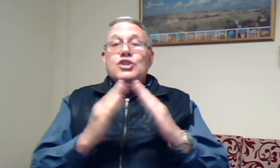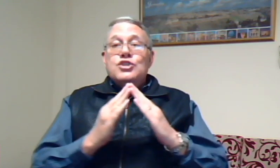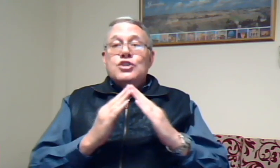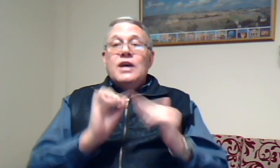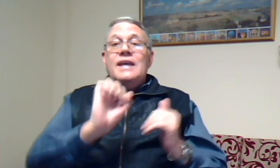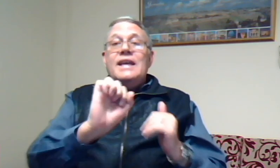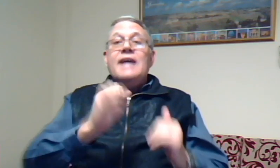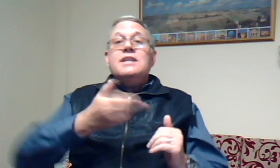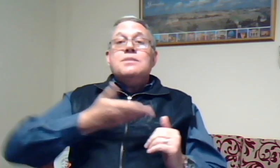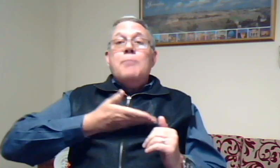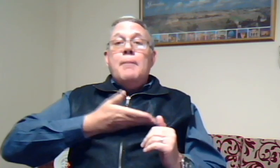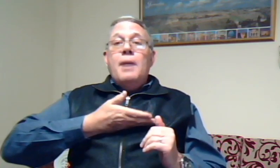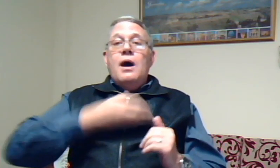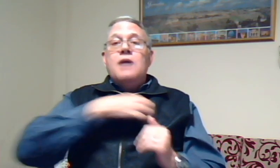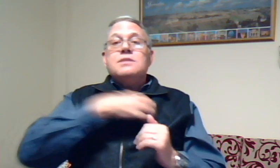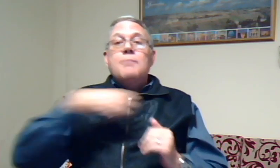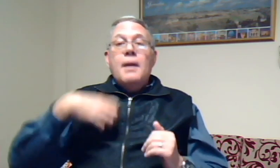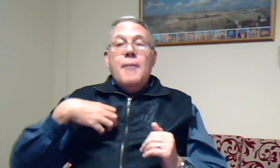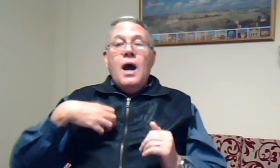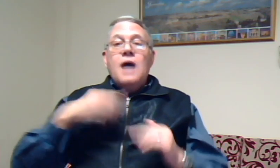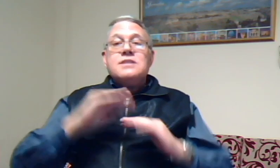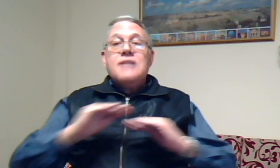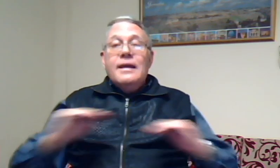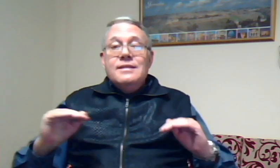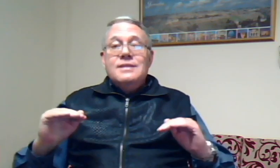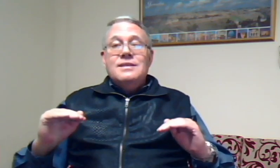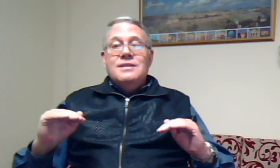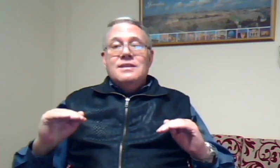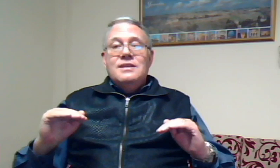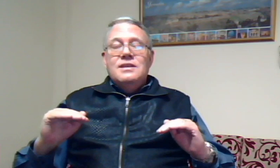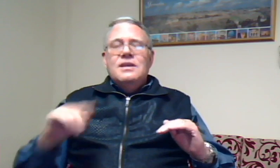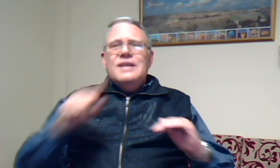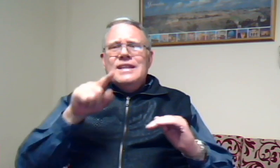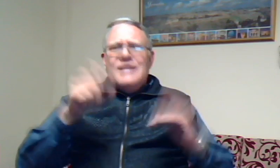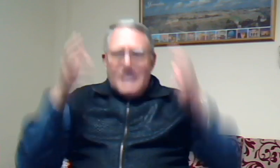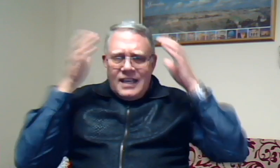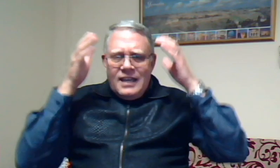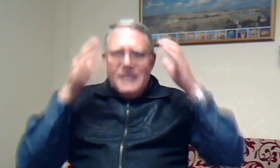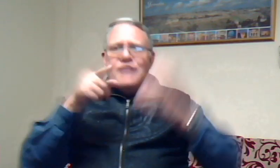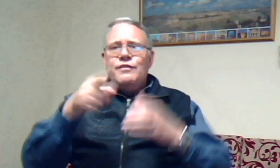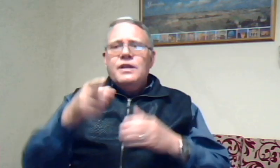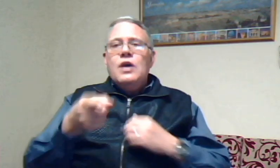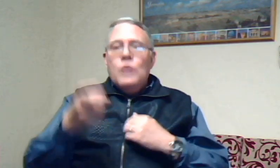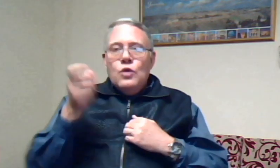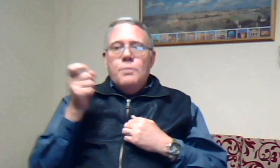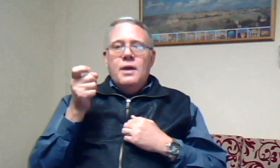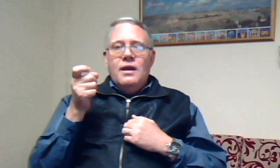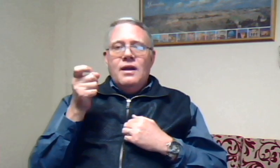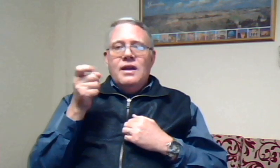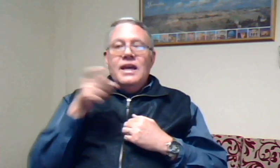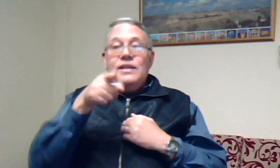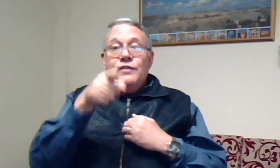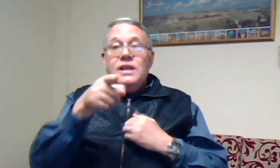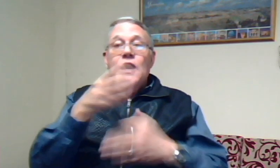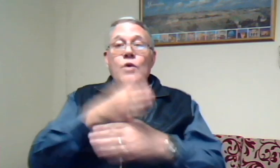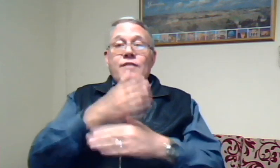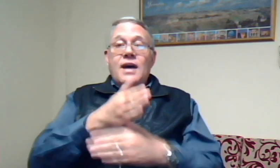Jy as papa As mama As kind Die Heere het vir jou Een roeping Het vir jou Een werk